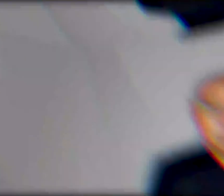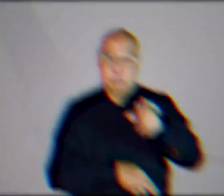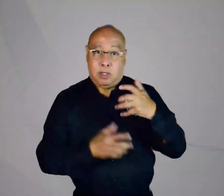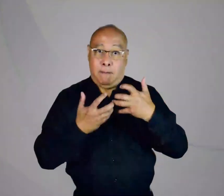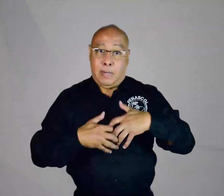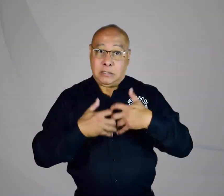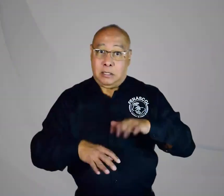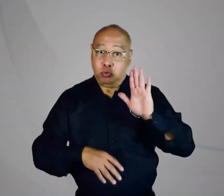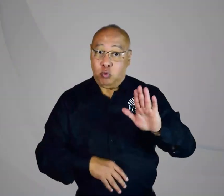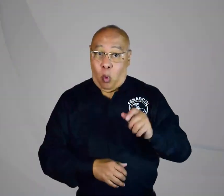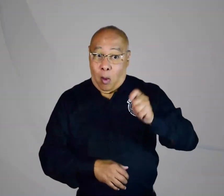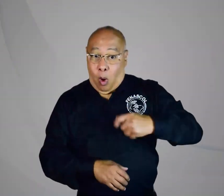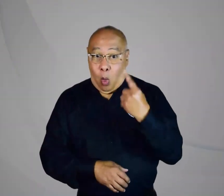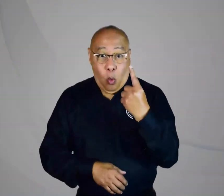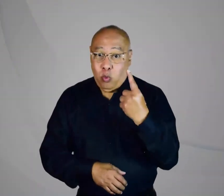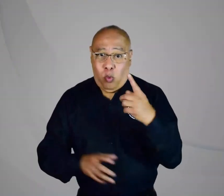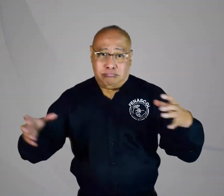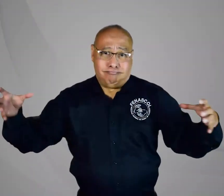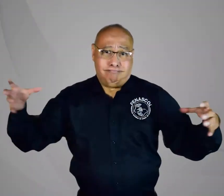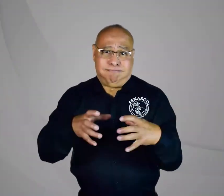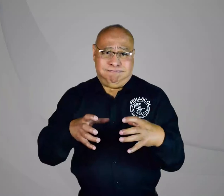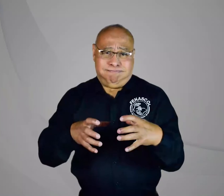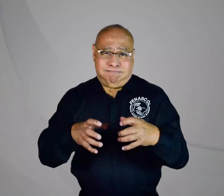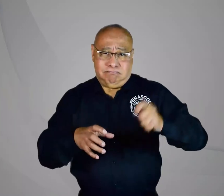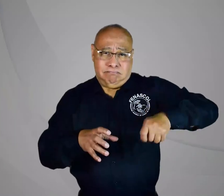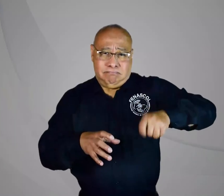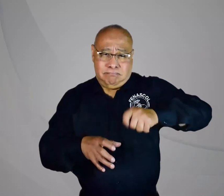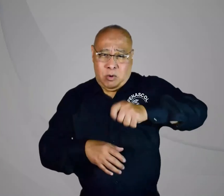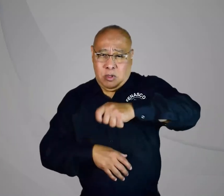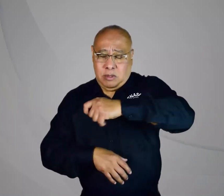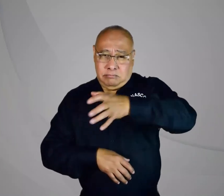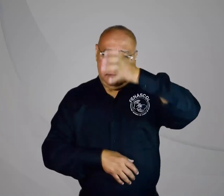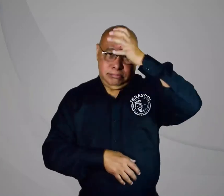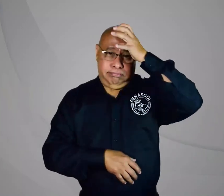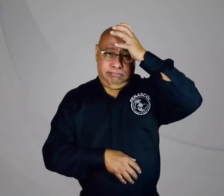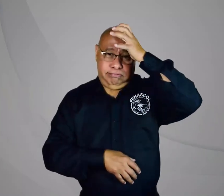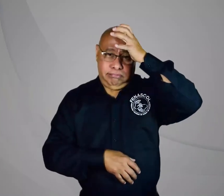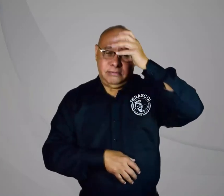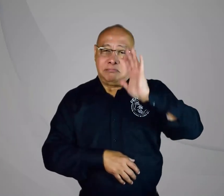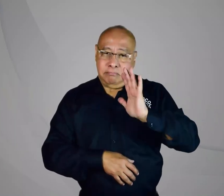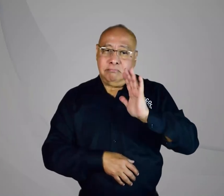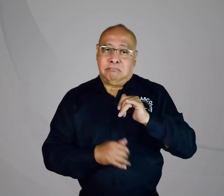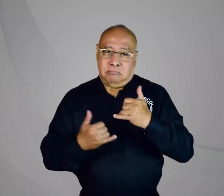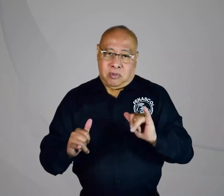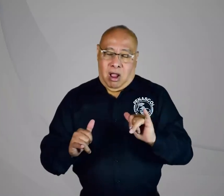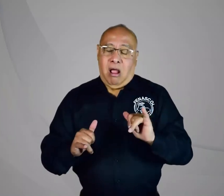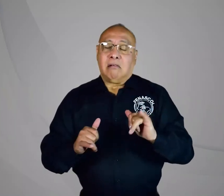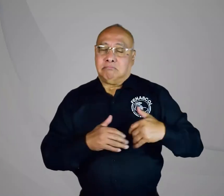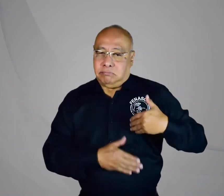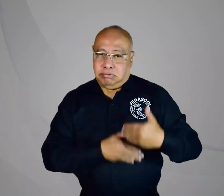Cabe resaltar que esta empresa no es unipersonal. Está compuesta por un pool de abogados expertos sobre el tema,